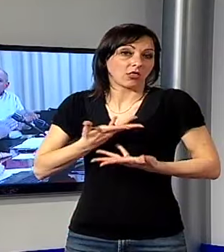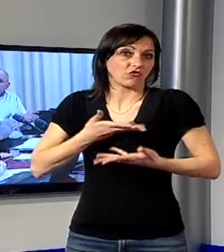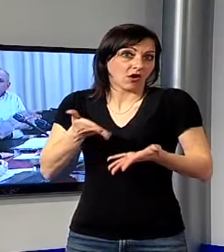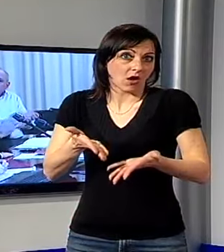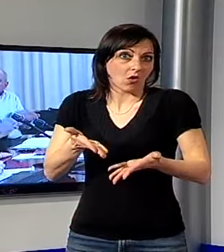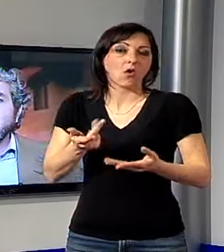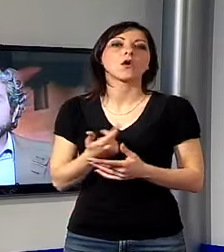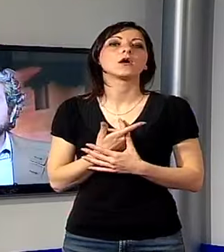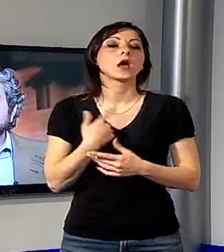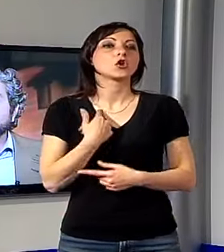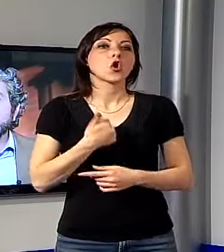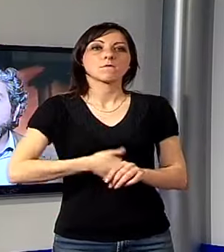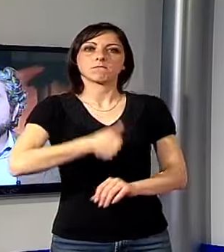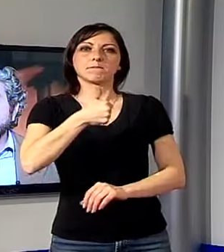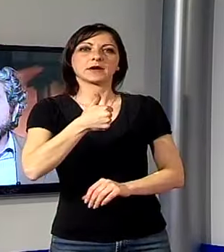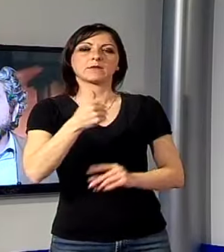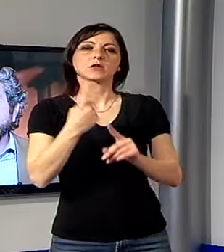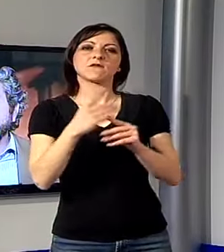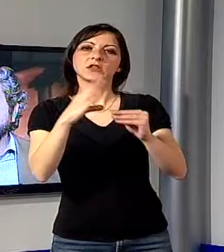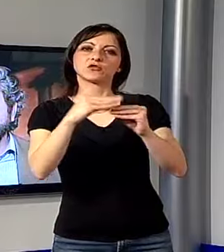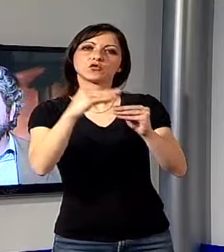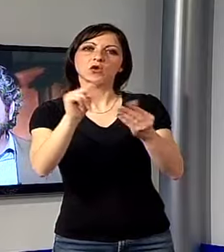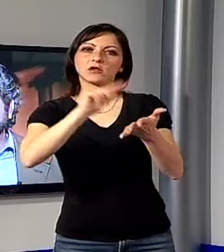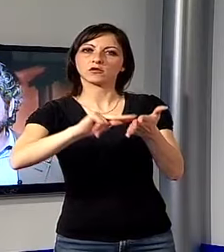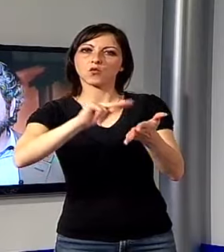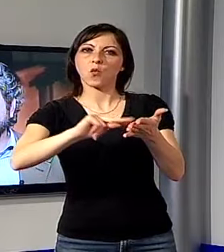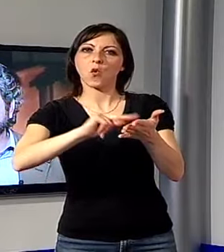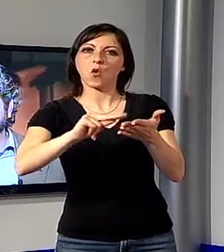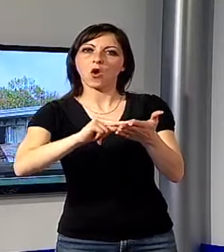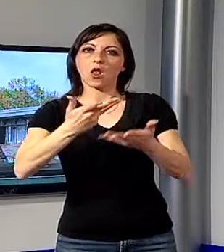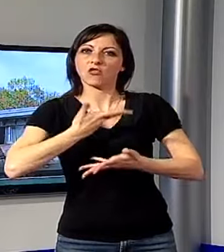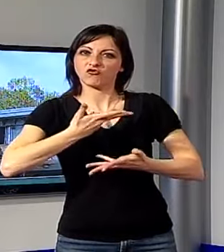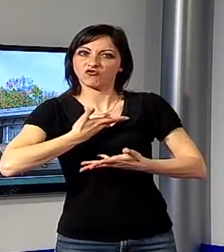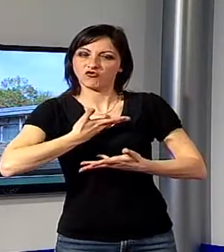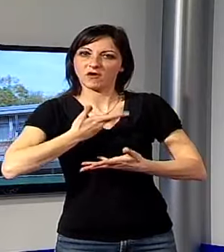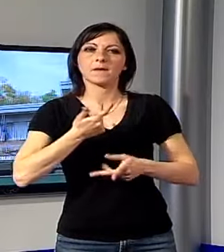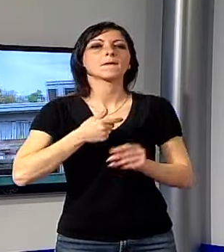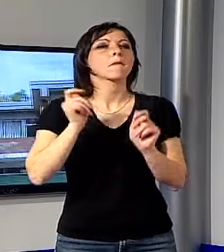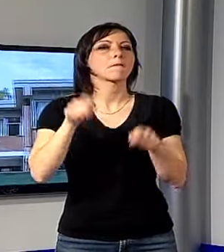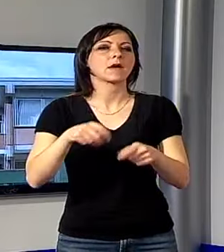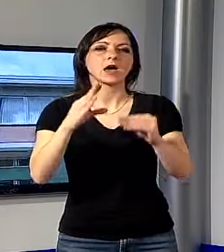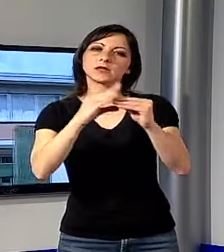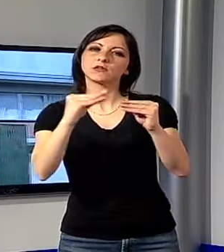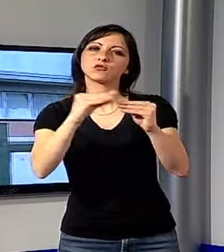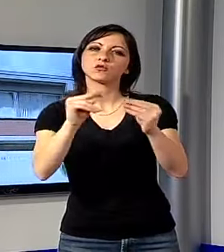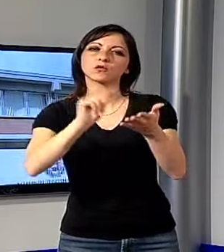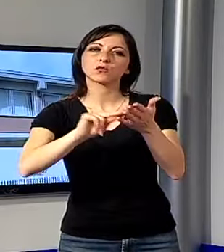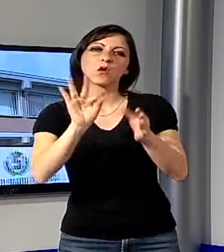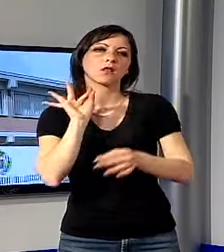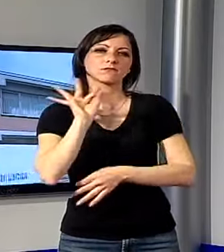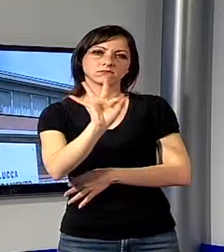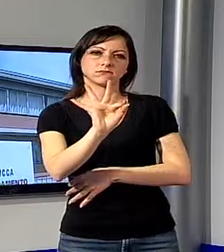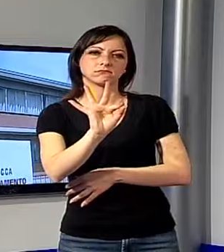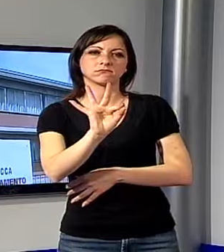principalmente siamo per la riqualificazione dei plessi esistenti, quindi ripartire con una ristrutturazione mirata con